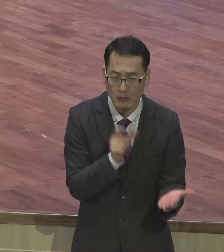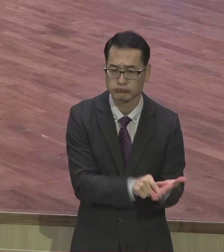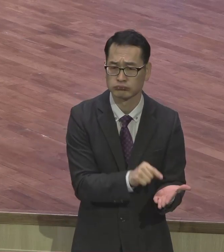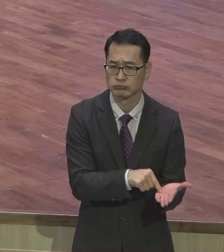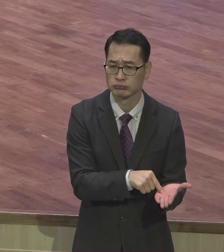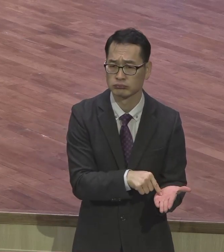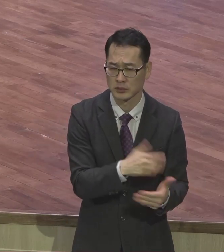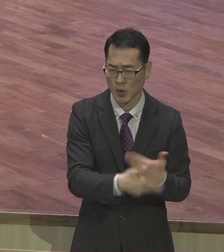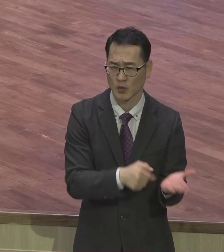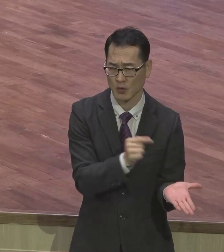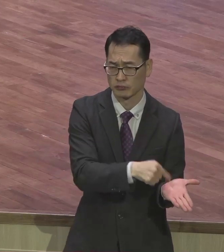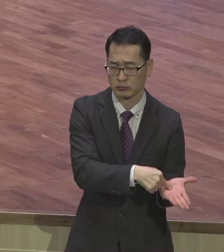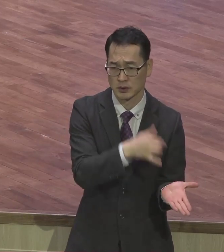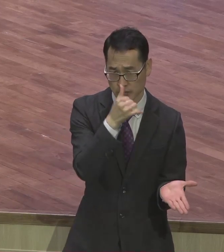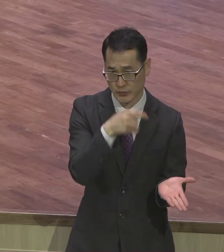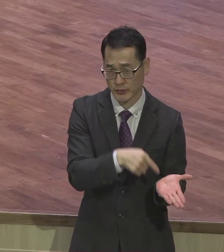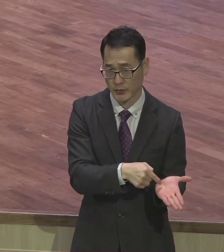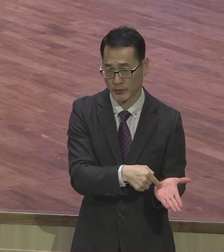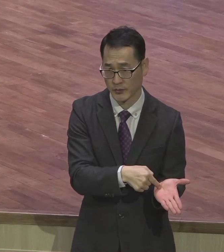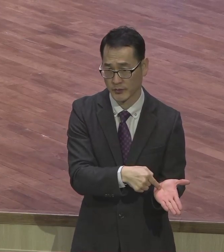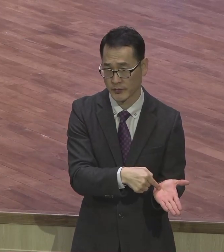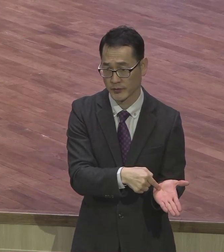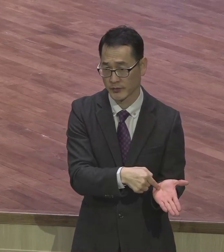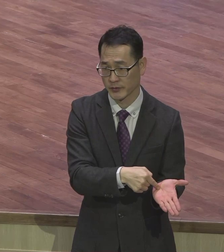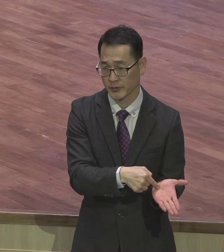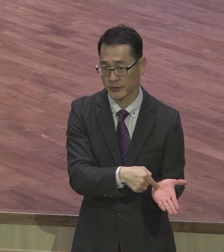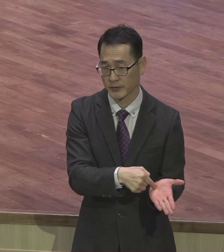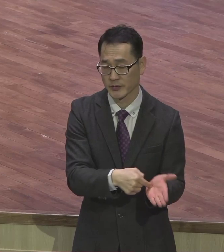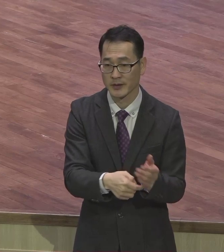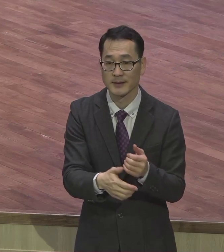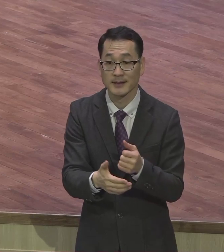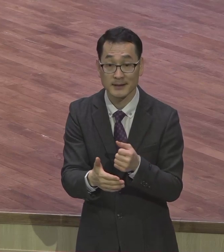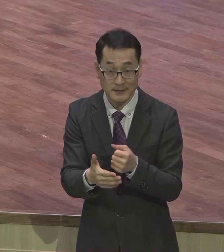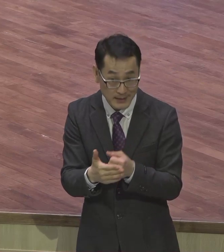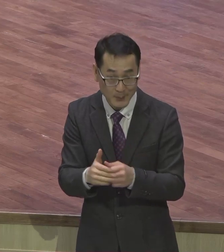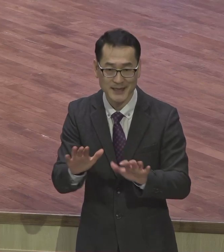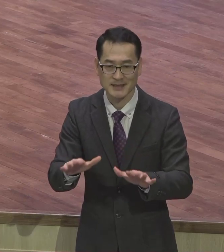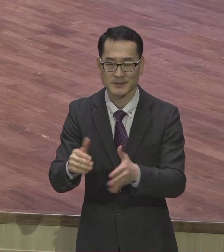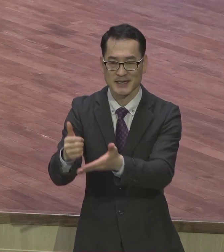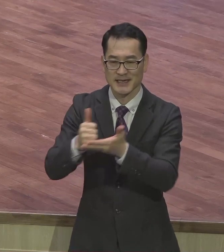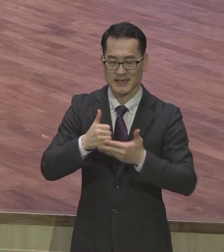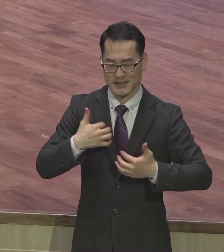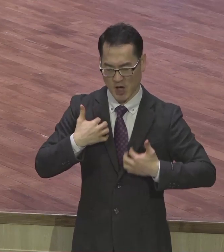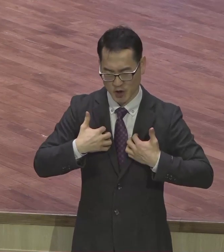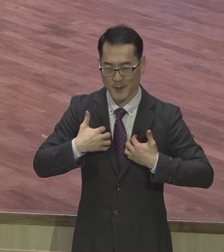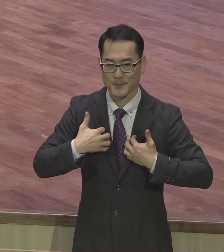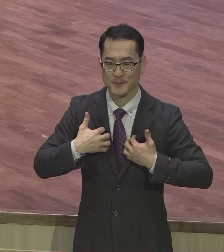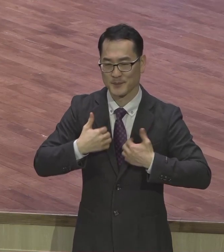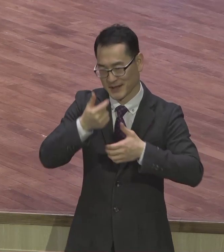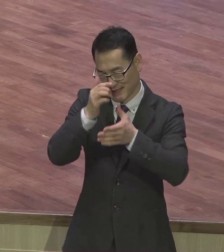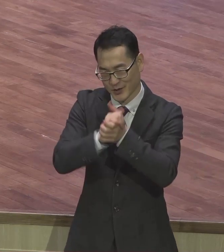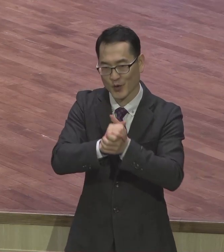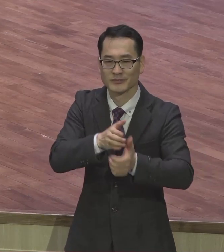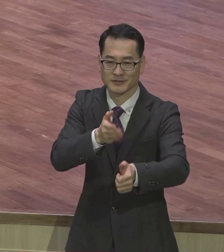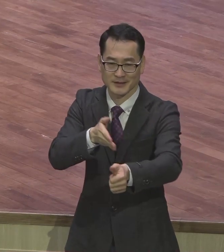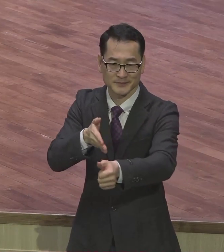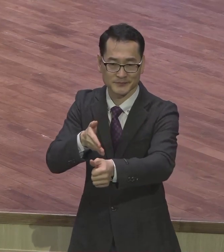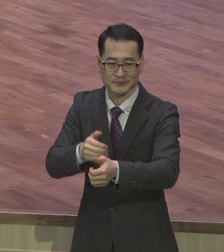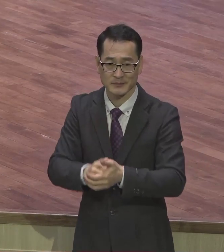분명히 말씀했어요 그래서 여러분 이 시간 이제 영접기로 하겠는데 다음에 준비할 거 없다니까요 준비